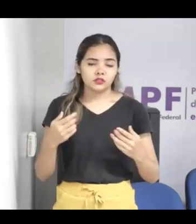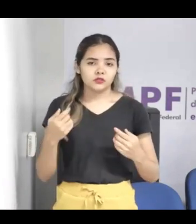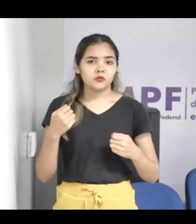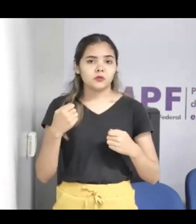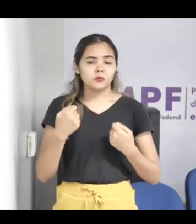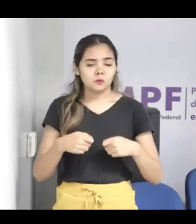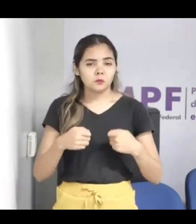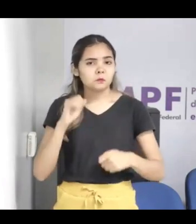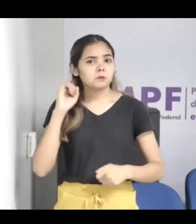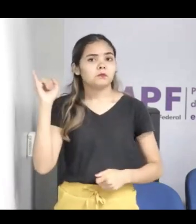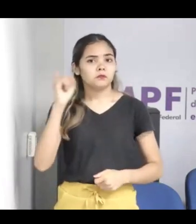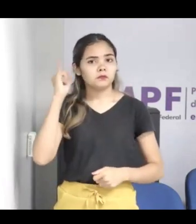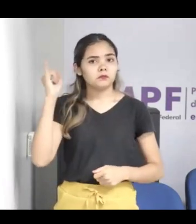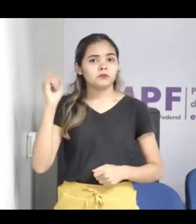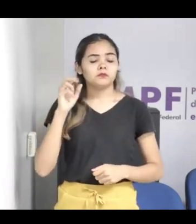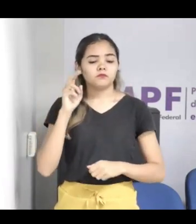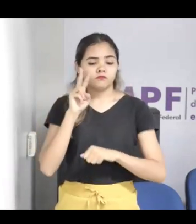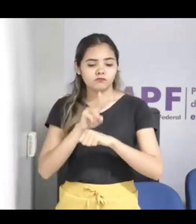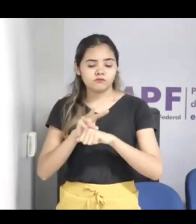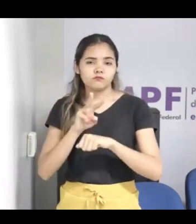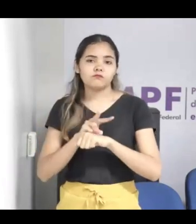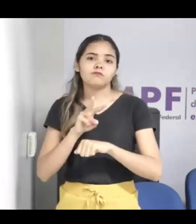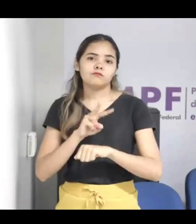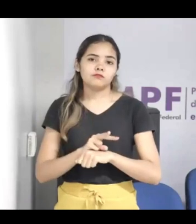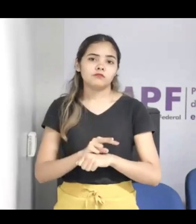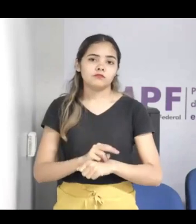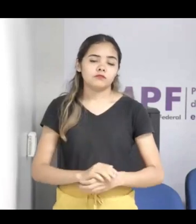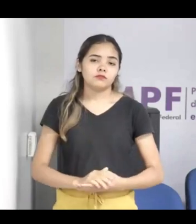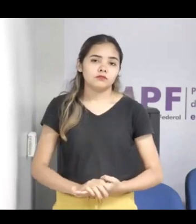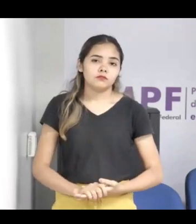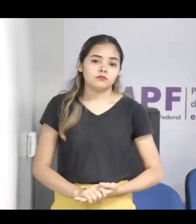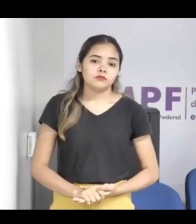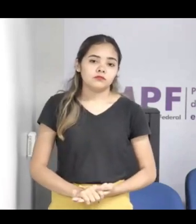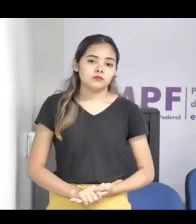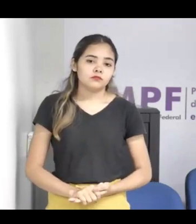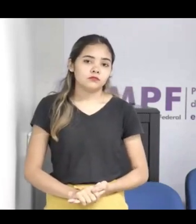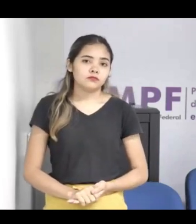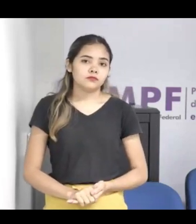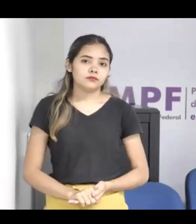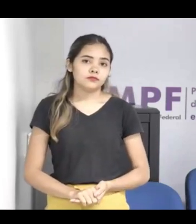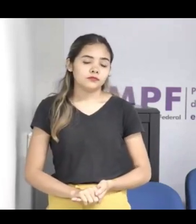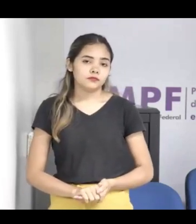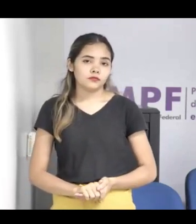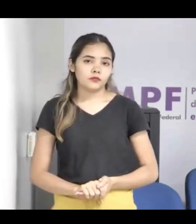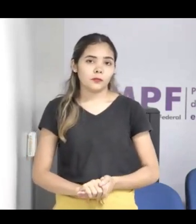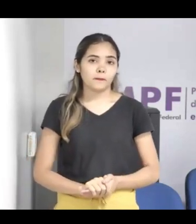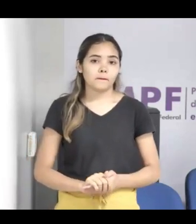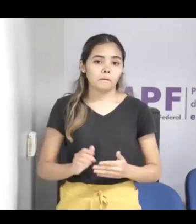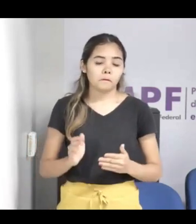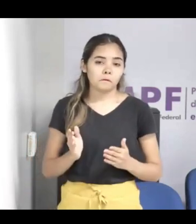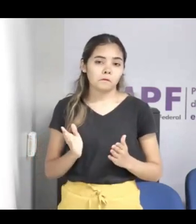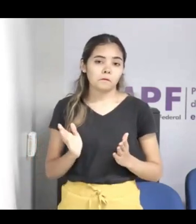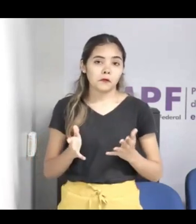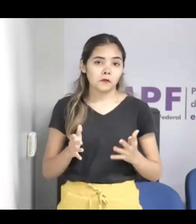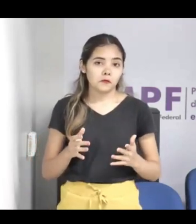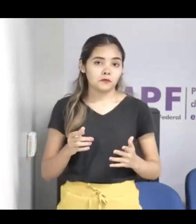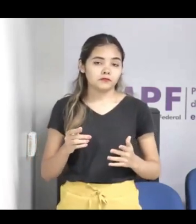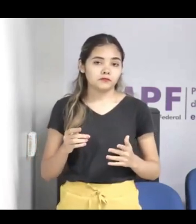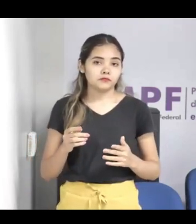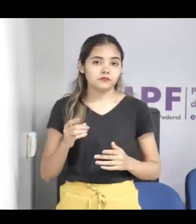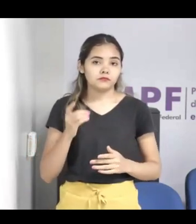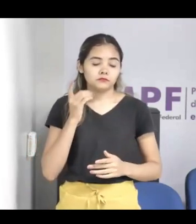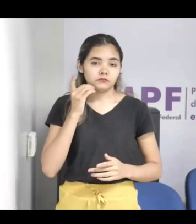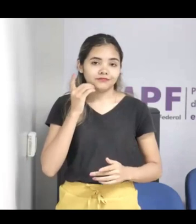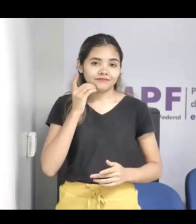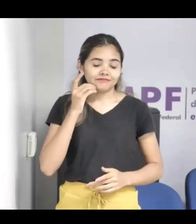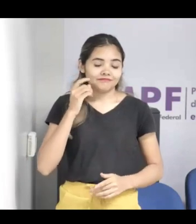plena campanha do Maio Laranja, né? Vocês já devem ter falado aqui hoje, né? Me desculpa por eu não poder ter acompanhado tudo. A